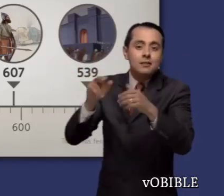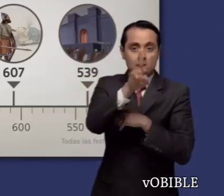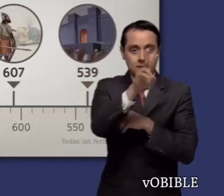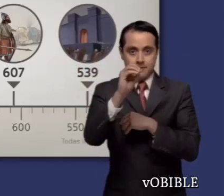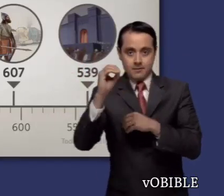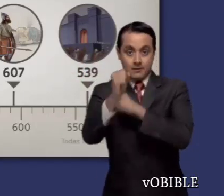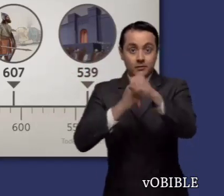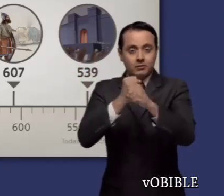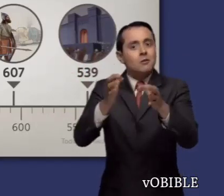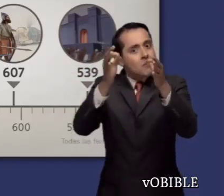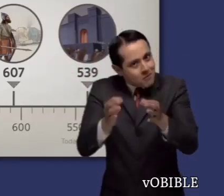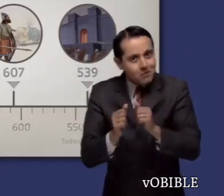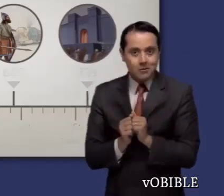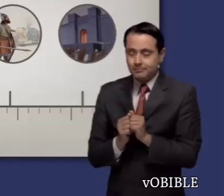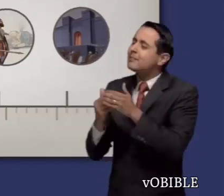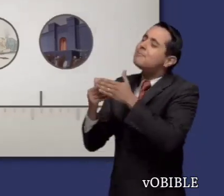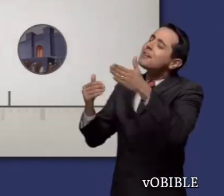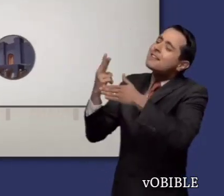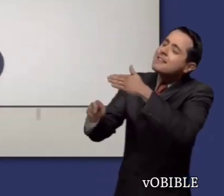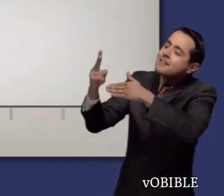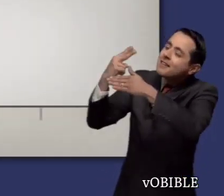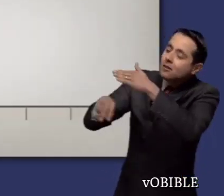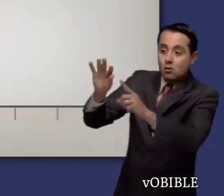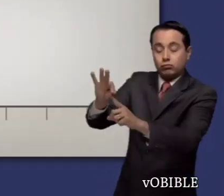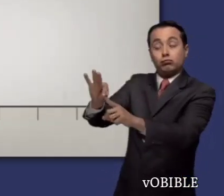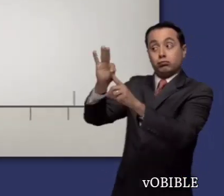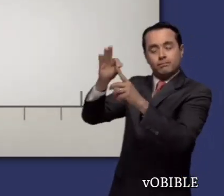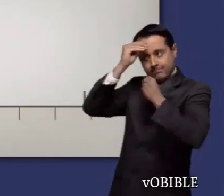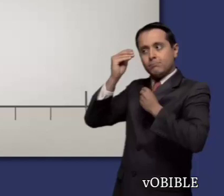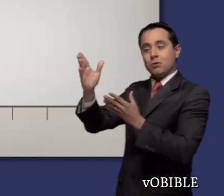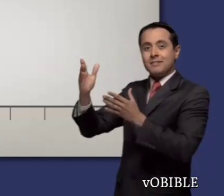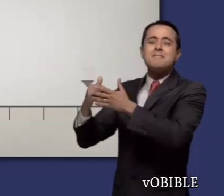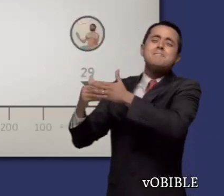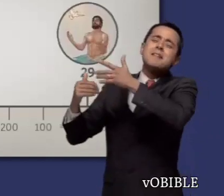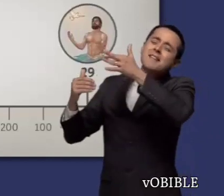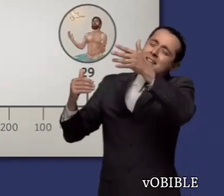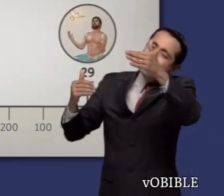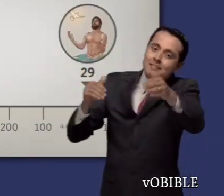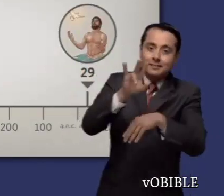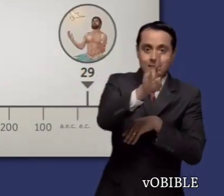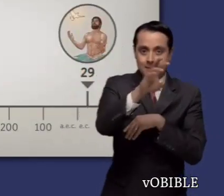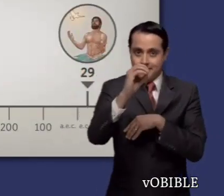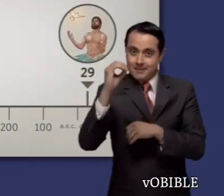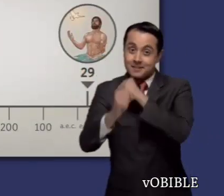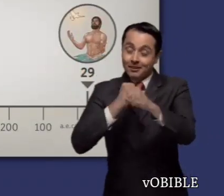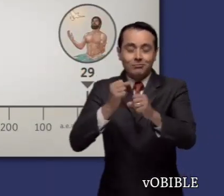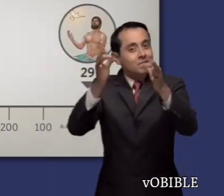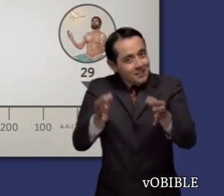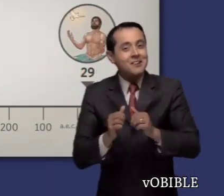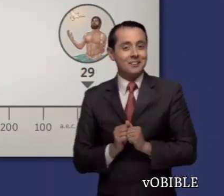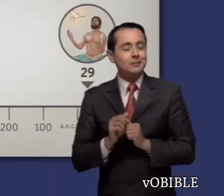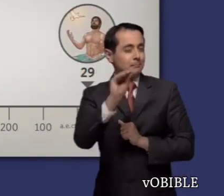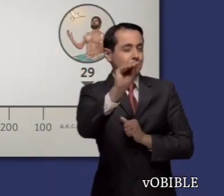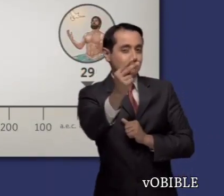unos doscientos años después del tiempo de Isaías. Y la llegada del Mesías, que tuvo lugar más de setecientos años después de